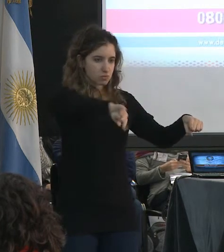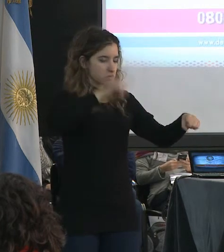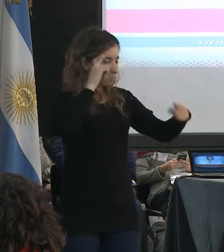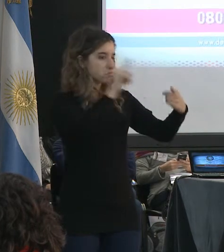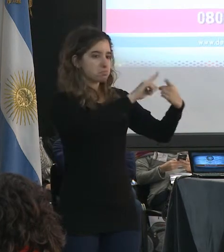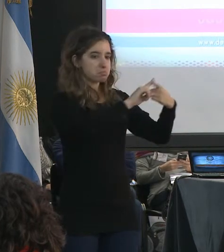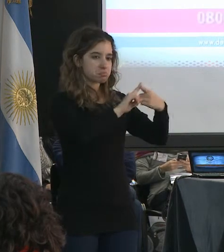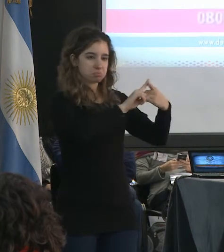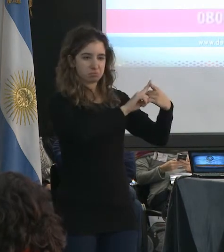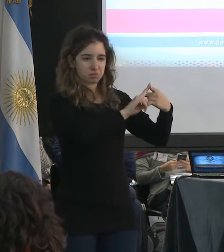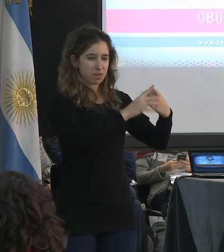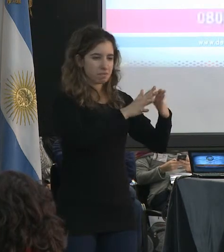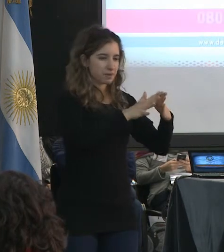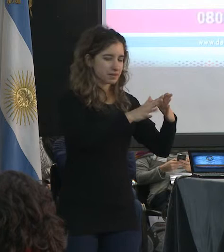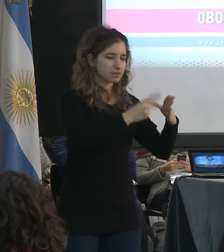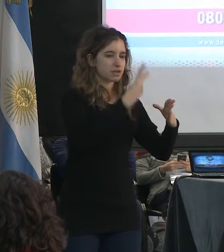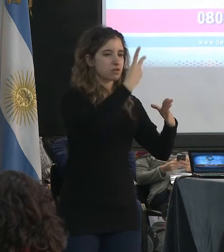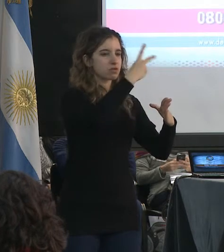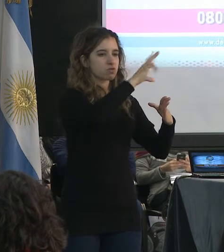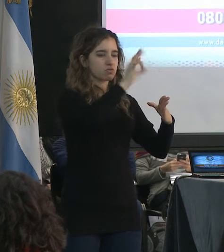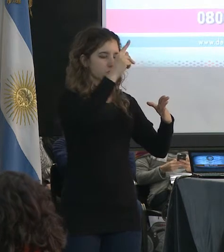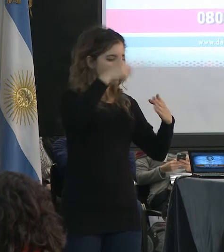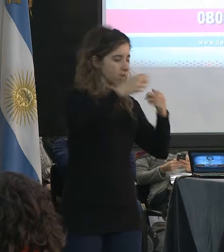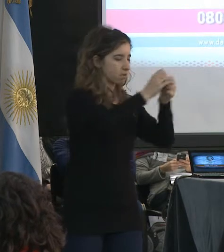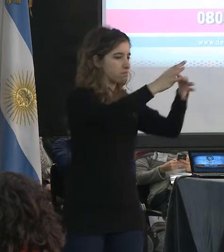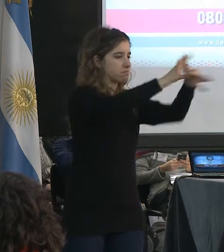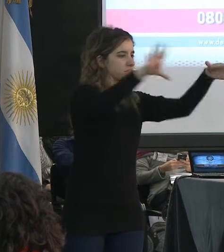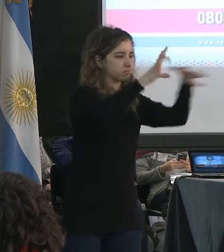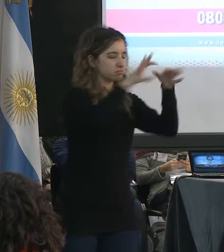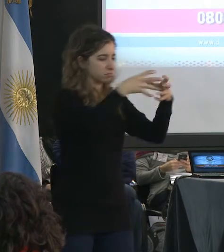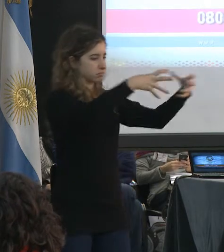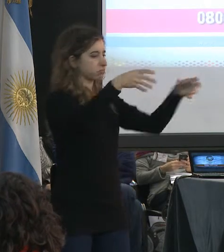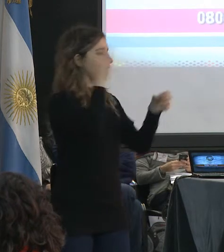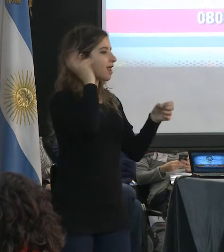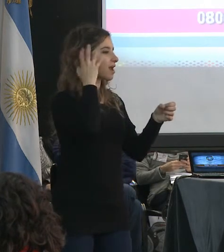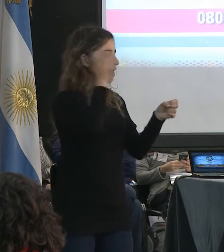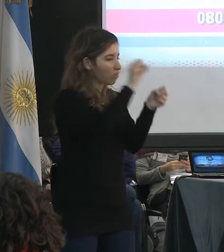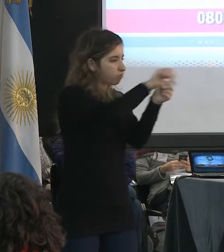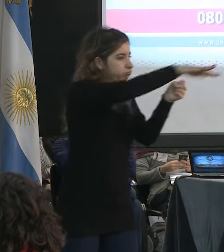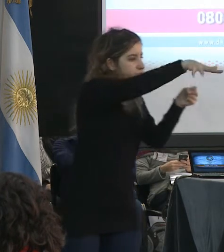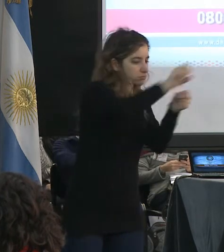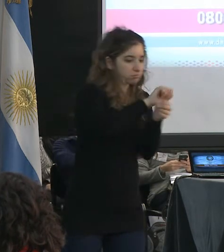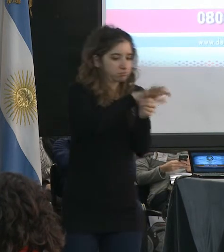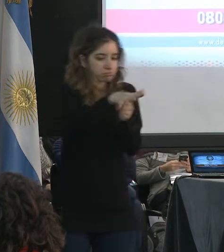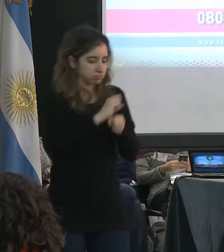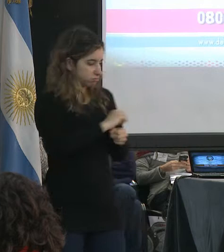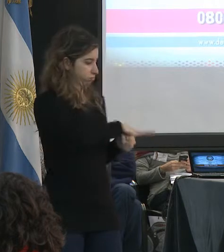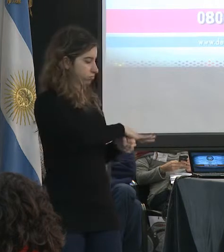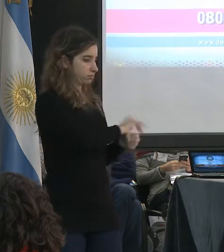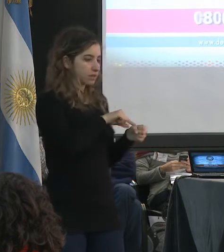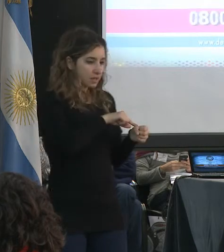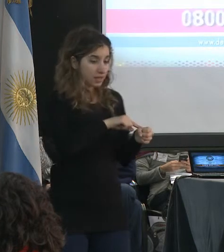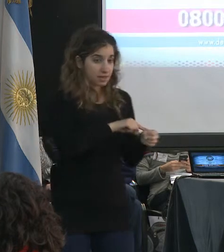resolución creo que son 200 kilómetros libres y en su derrotero muchas radios quedan de lado.